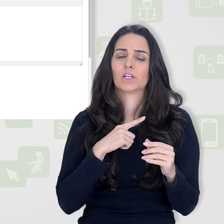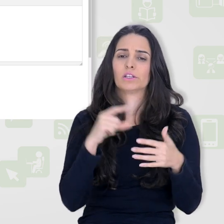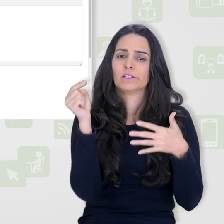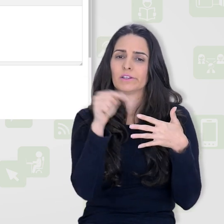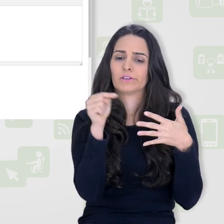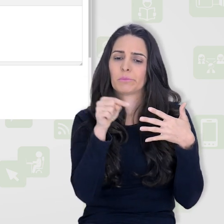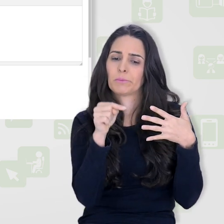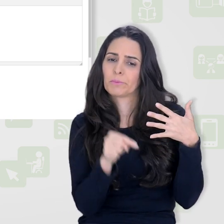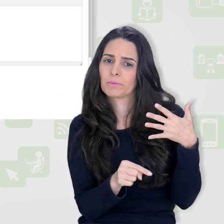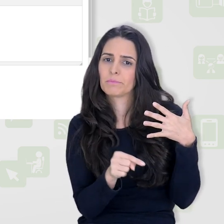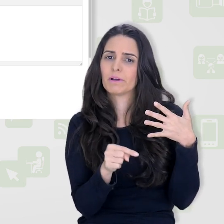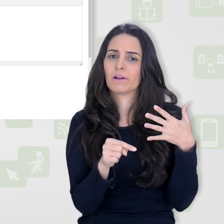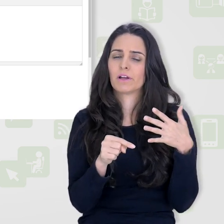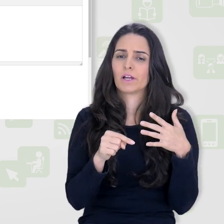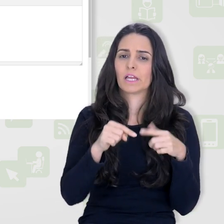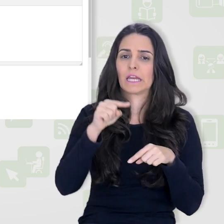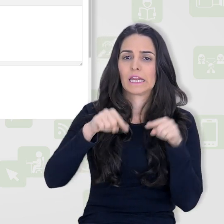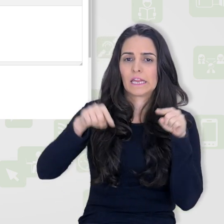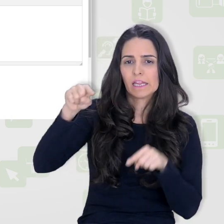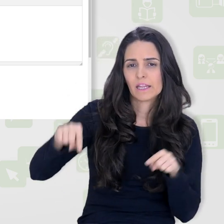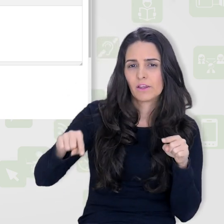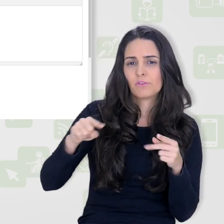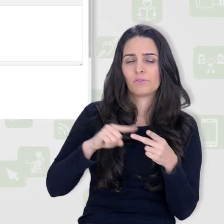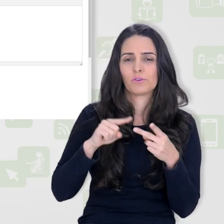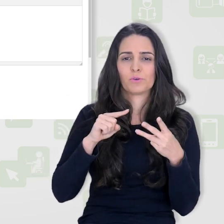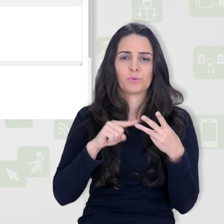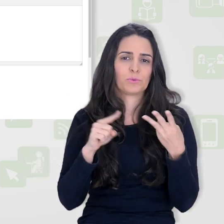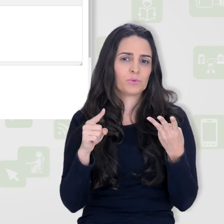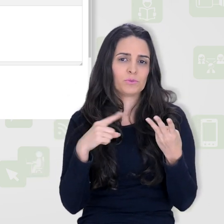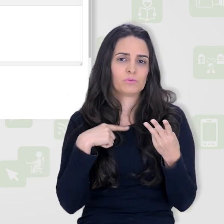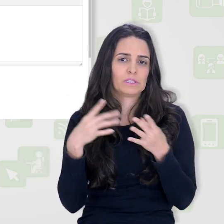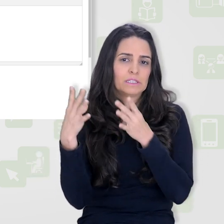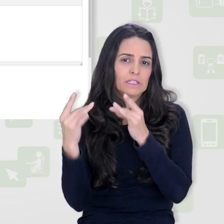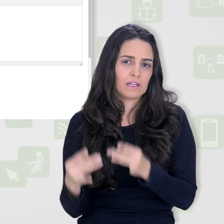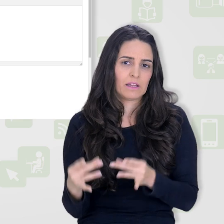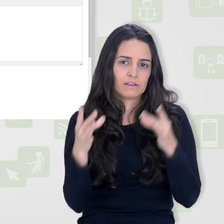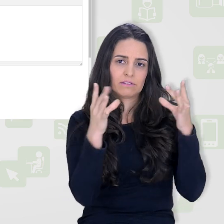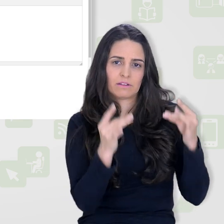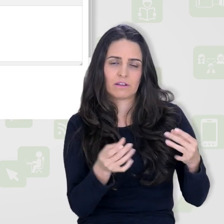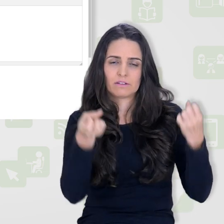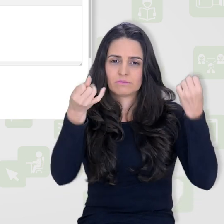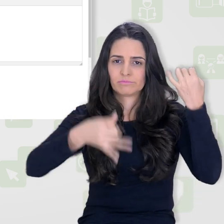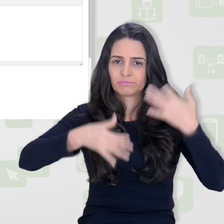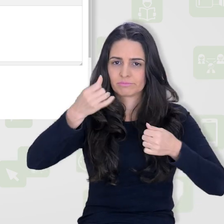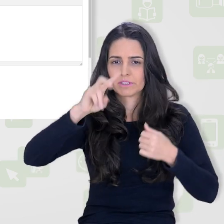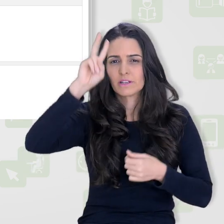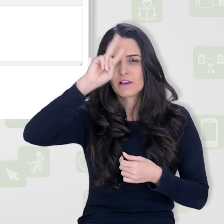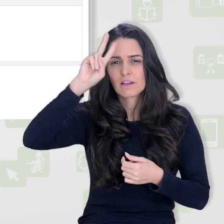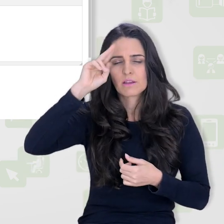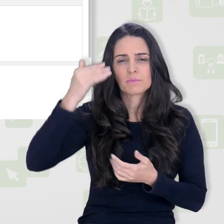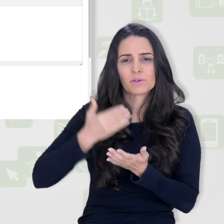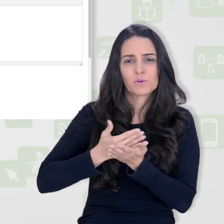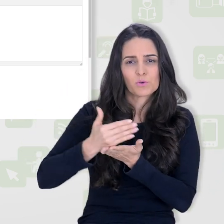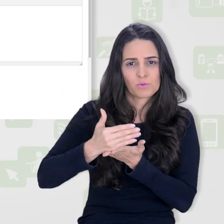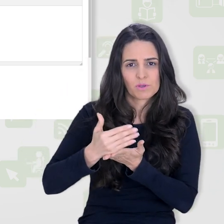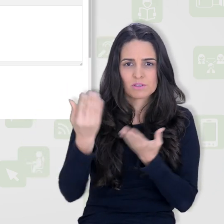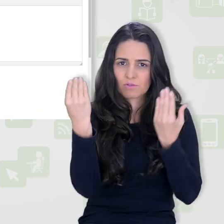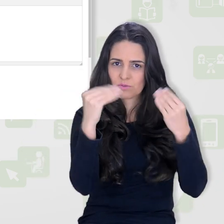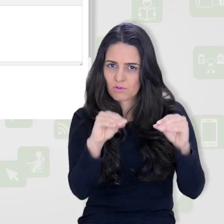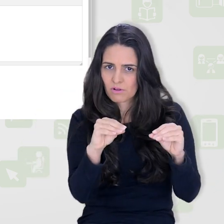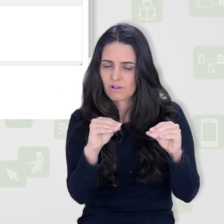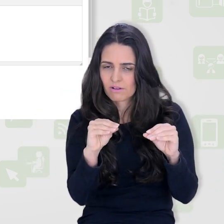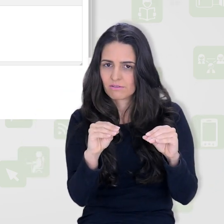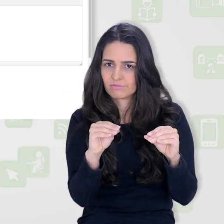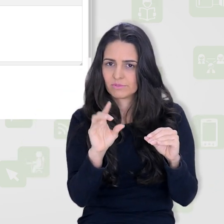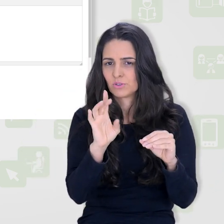níveis, a descrição de cada nível. Aqui eu vou colocar aqueles critérios que nós tínhamos lá no início da atividade, só para